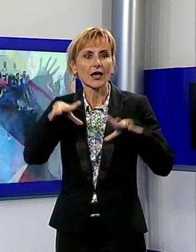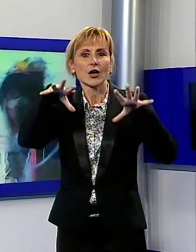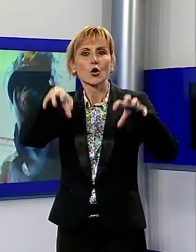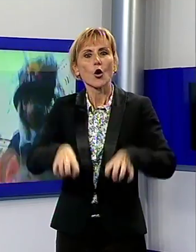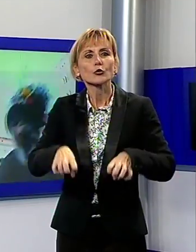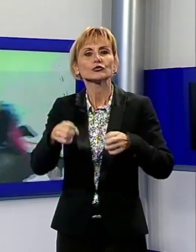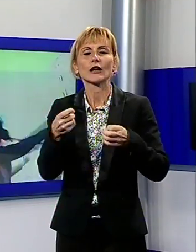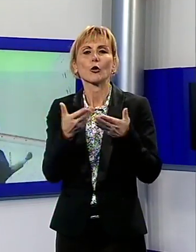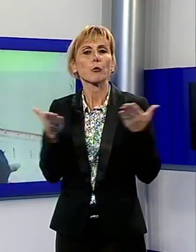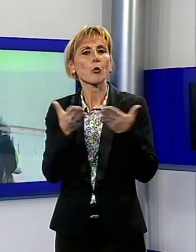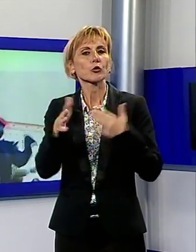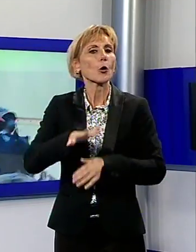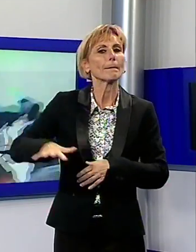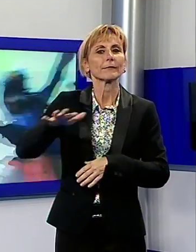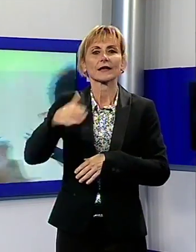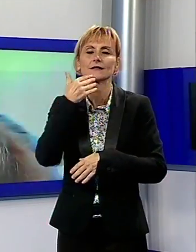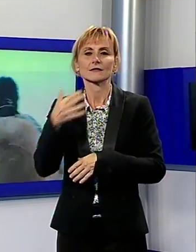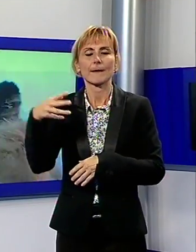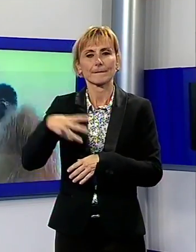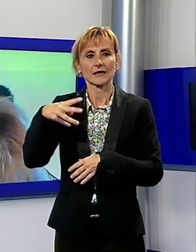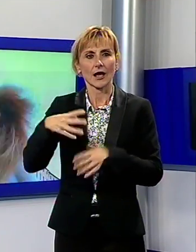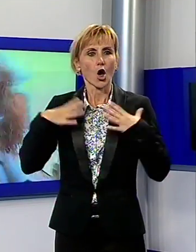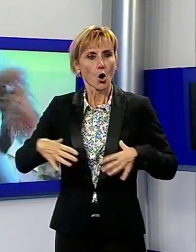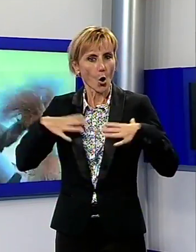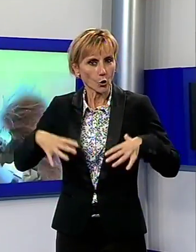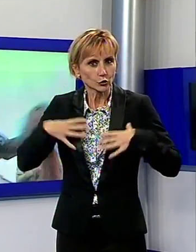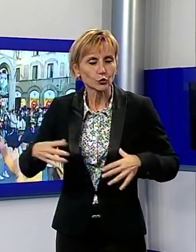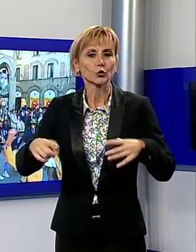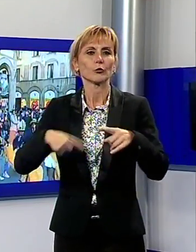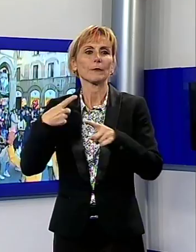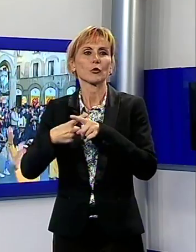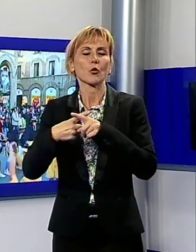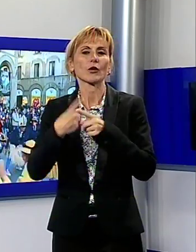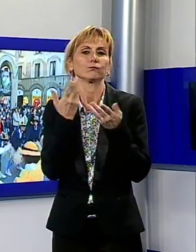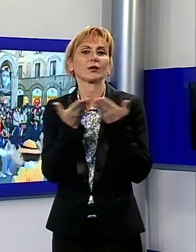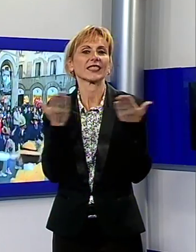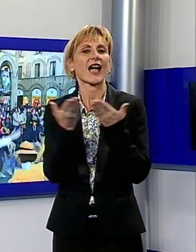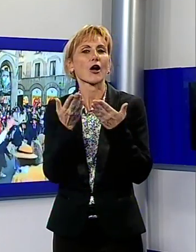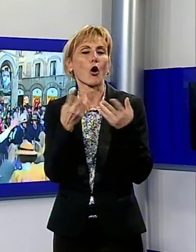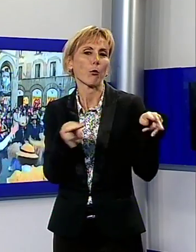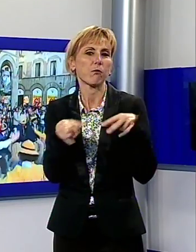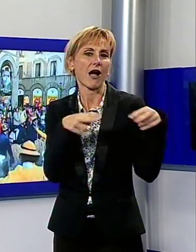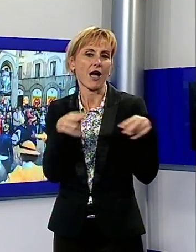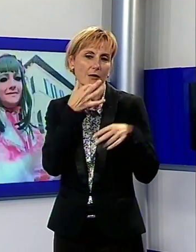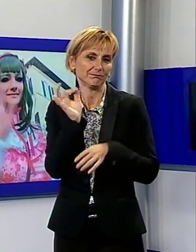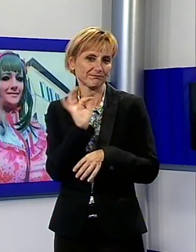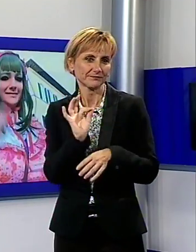pubblico di Piazza San Michele con i loro costumi e le travolgenti coreografie. Giovedì secondo giorno tra gli